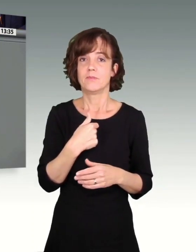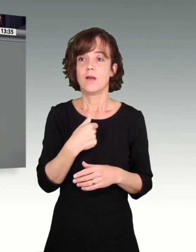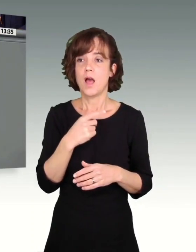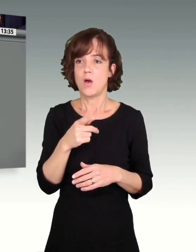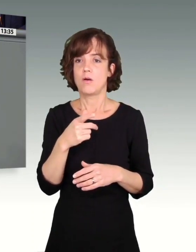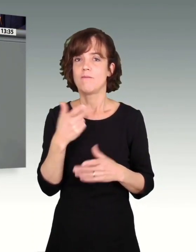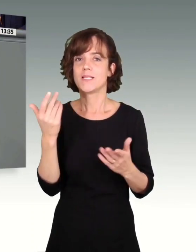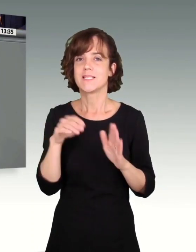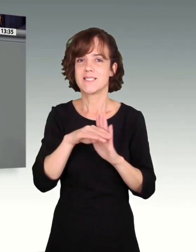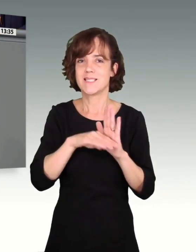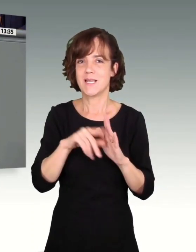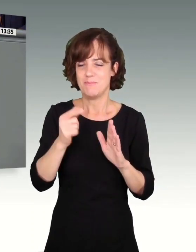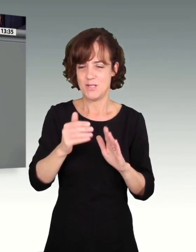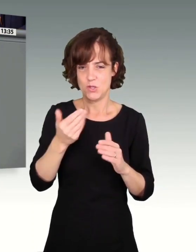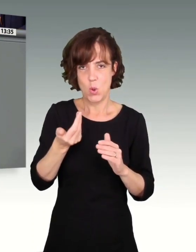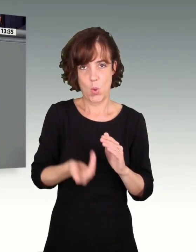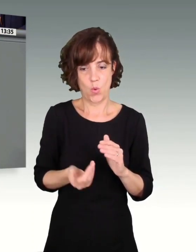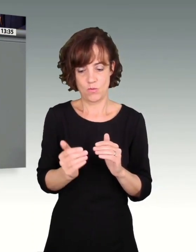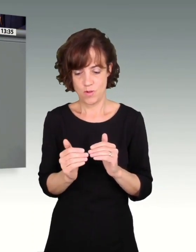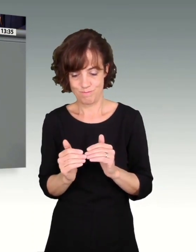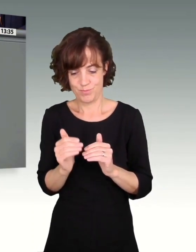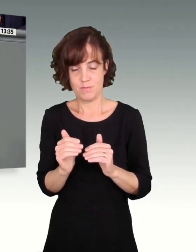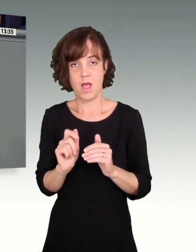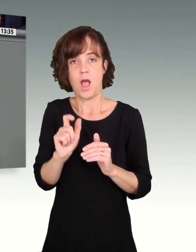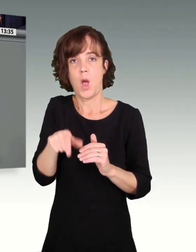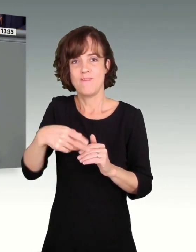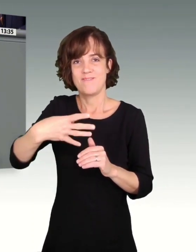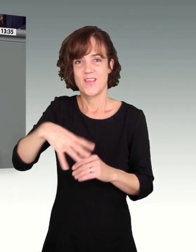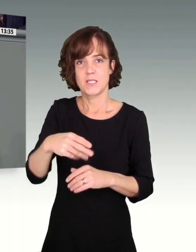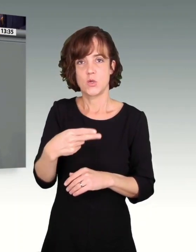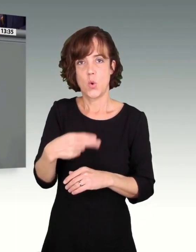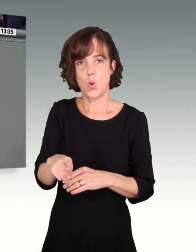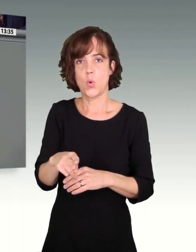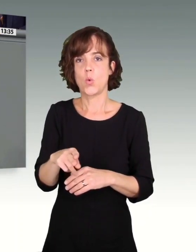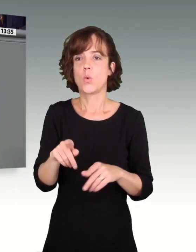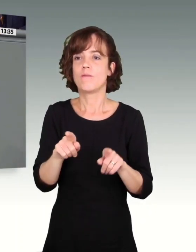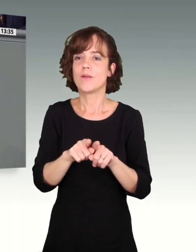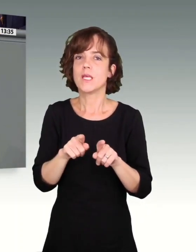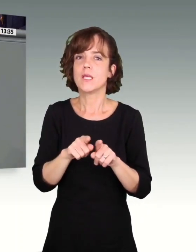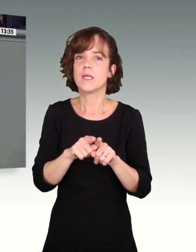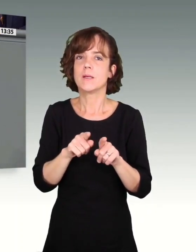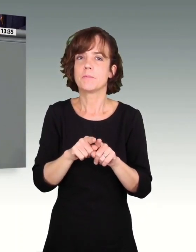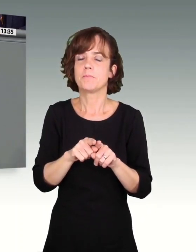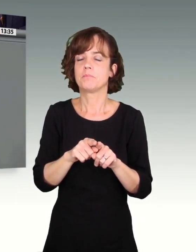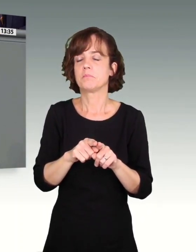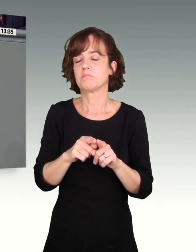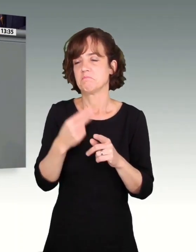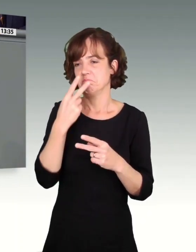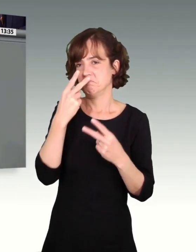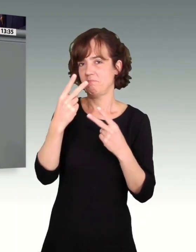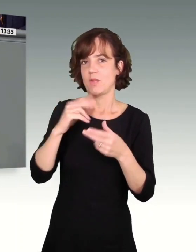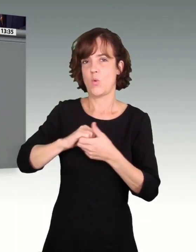gesetzlichen Mindestlohns auf 14 Euro, der ja so allseitlich auch zumindest von zwei Teilen der